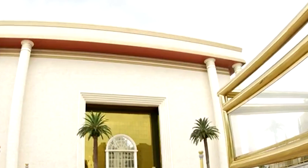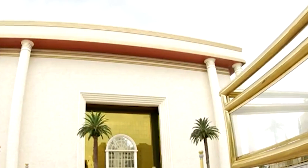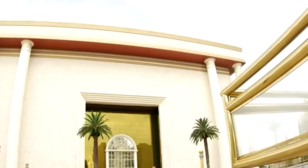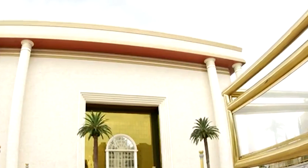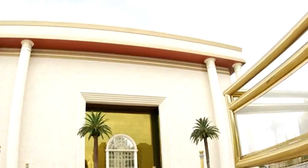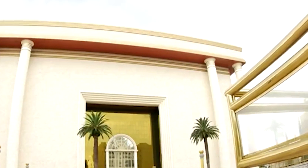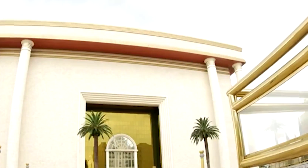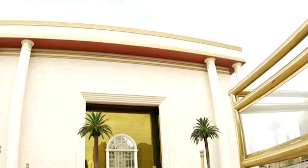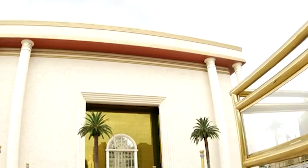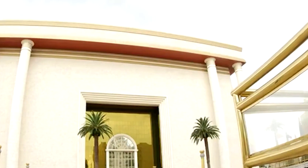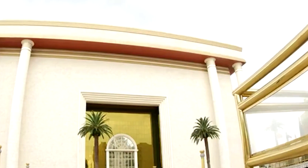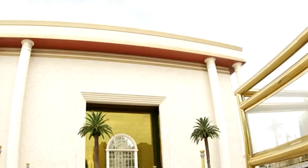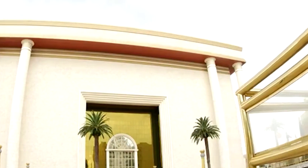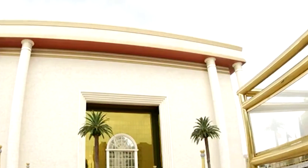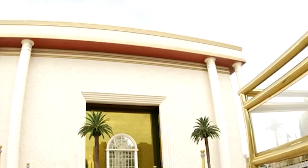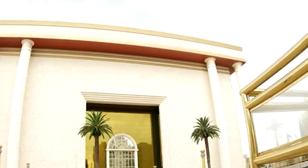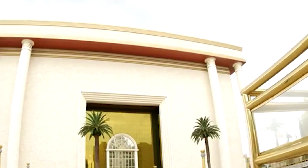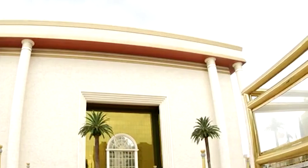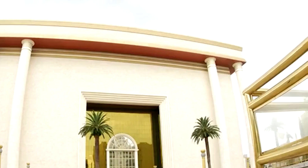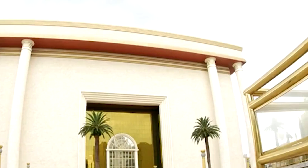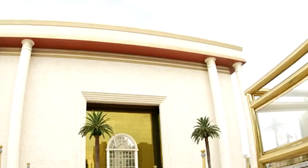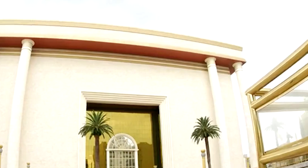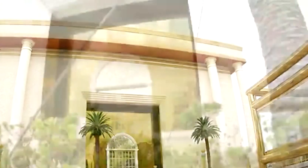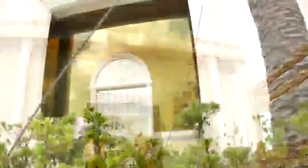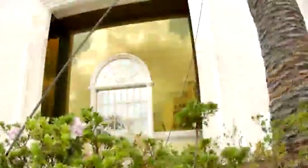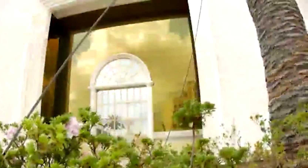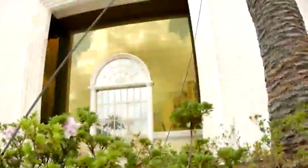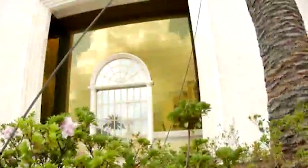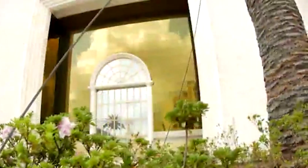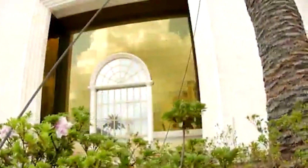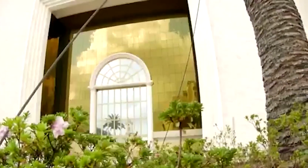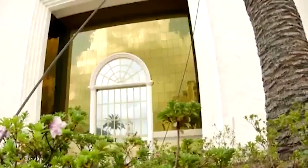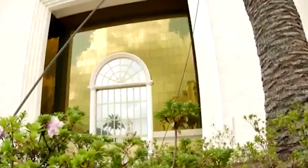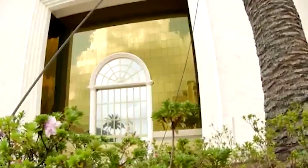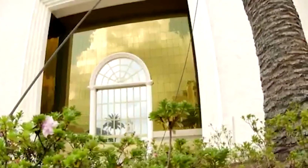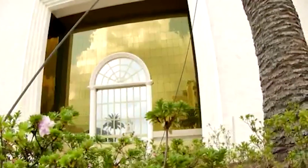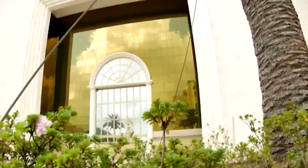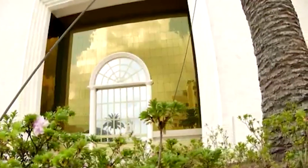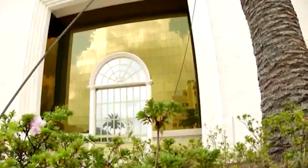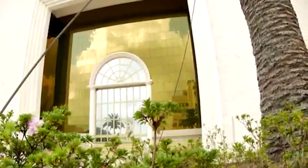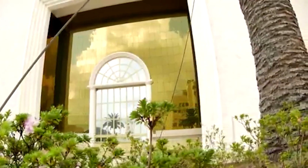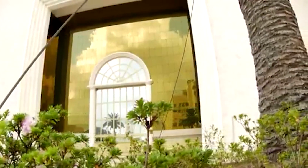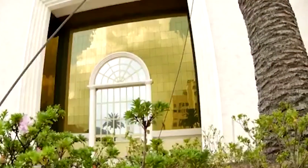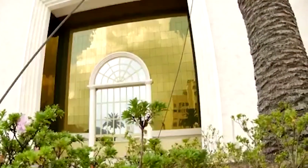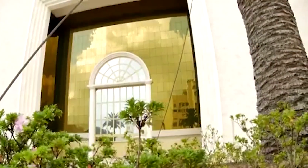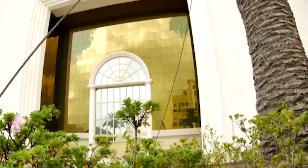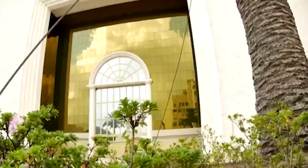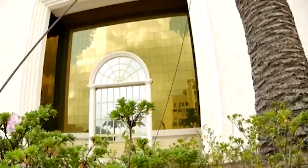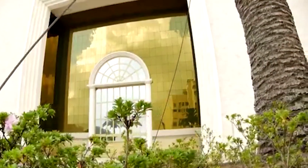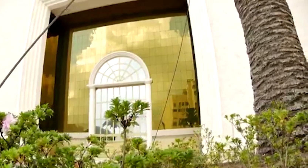visão do Templo de Salomão Na esplanada do templo. E Todos os dias,